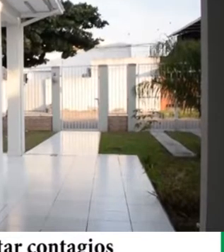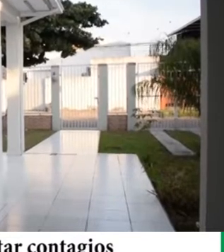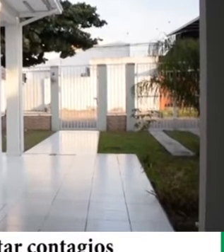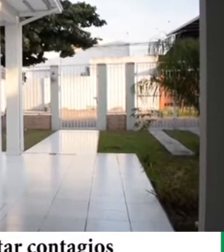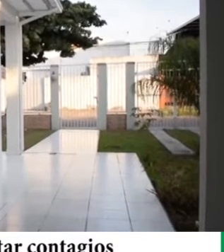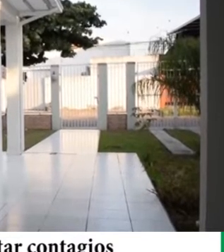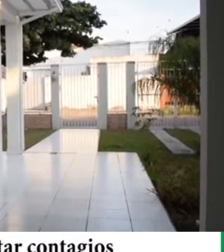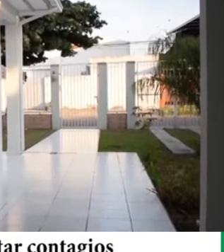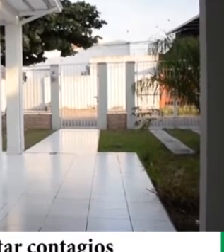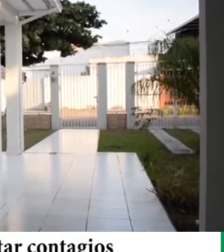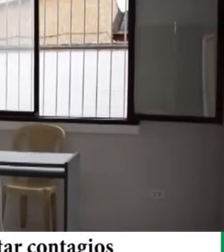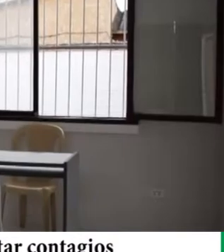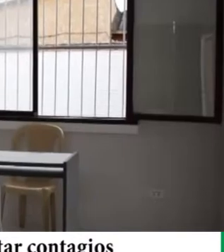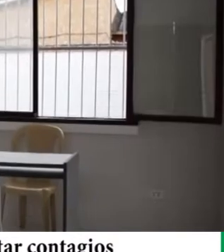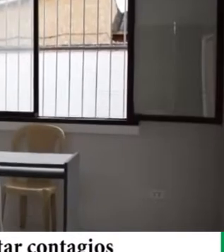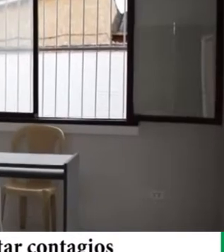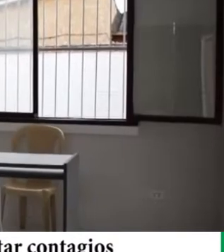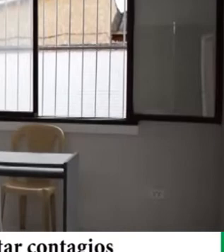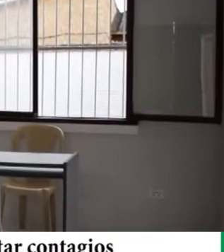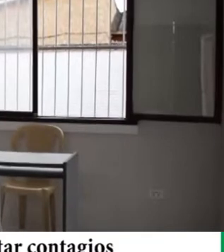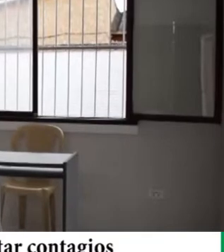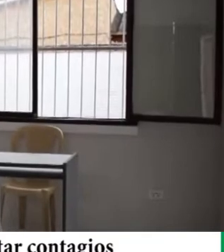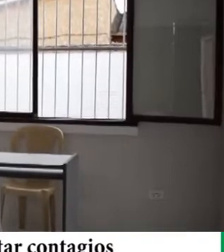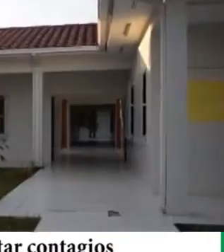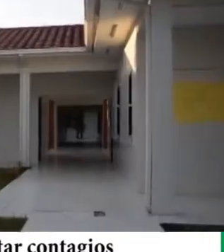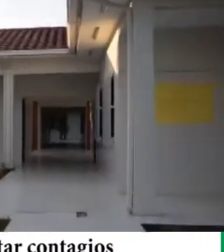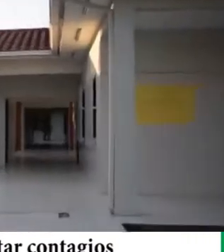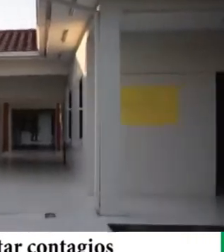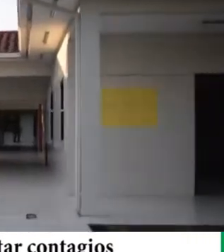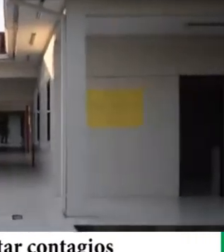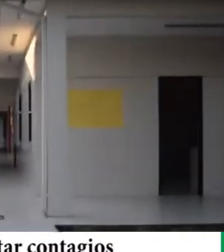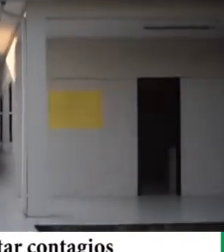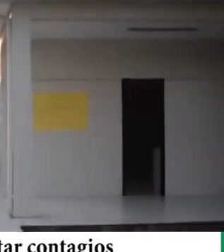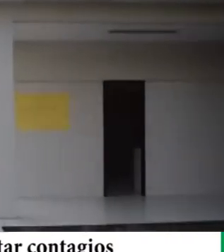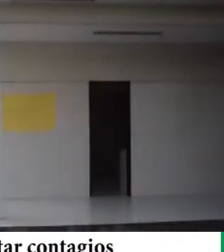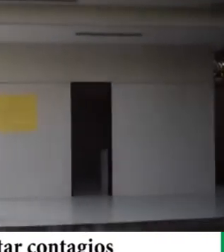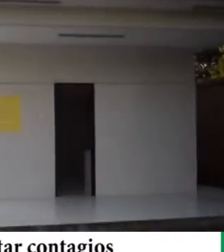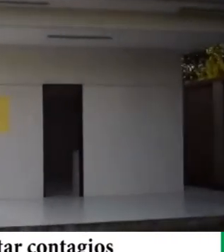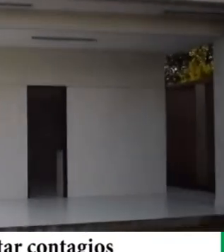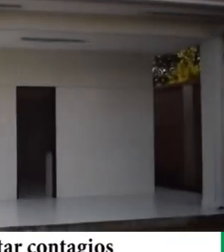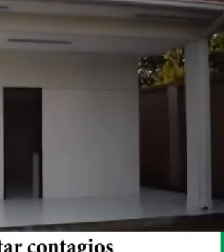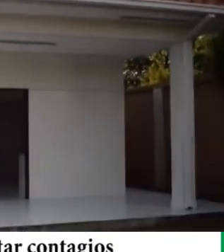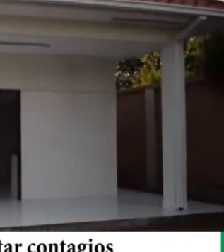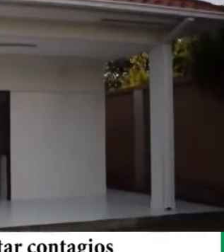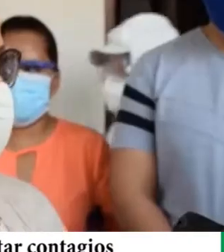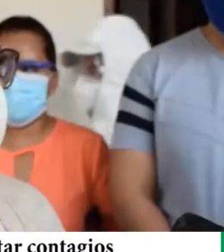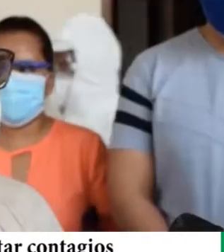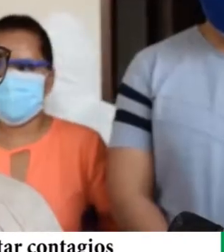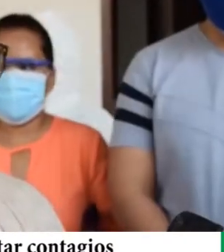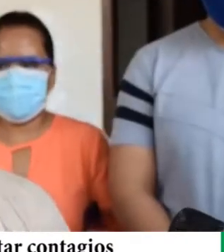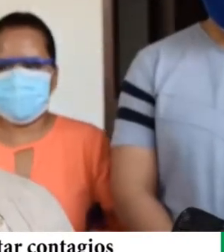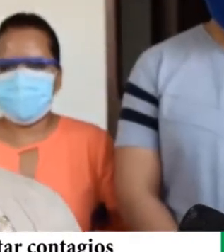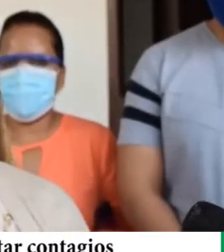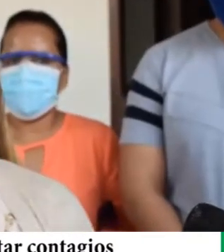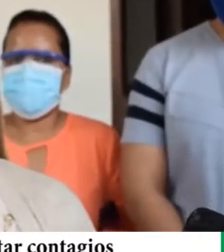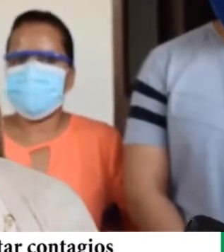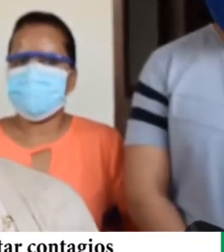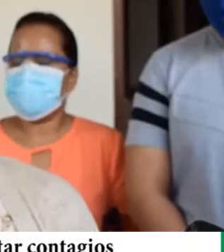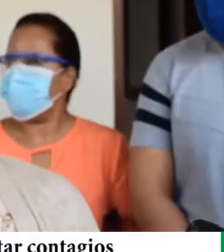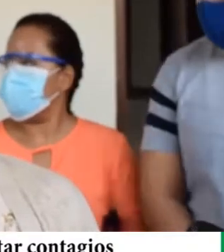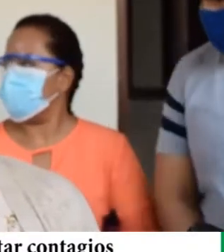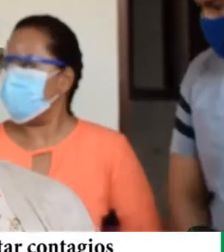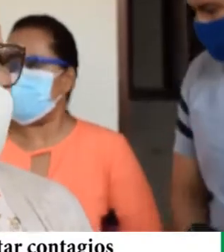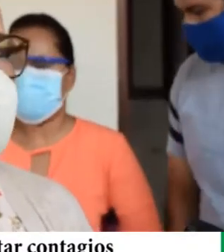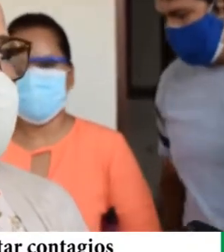estar de forma permanente unas 10 camitas, por si alguno de nuestros vecinos necesita oxígeno o terapia? Con la medicina y con un